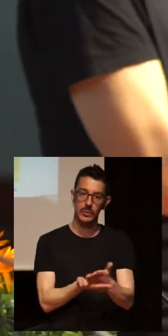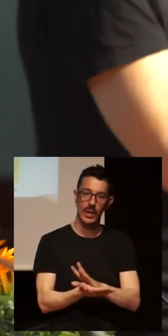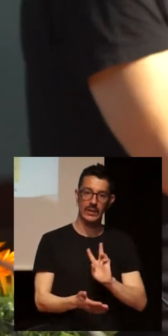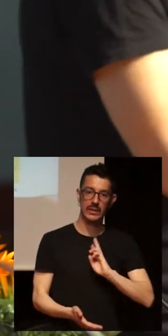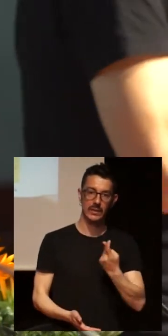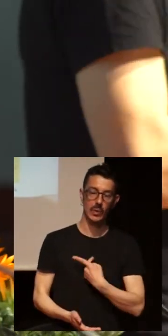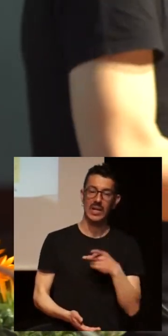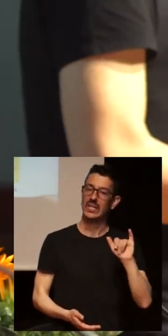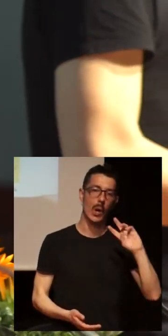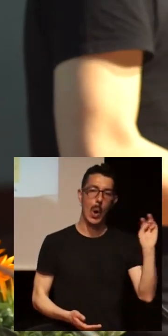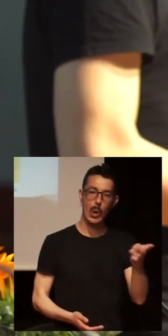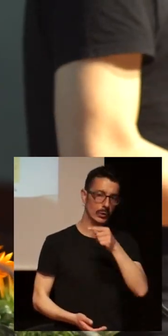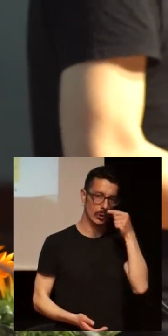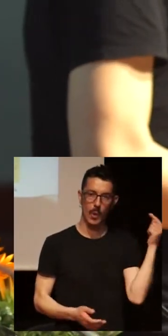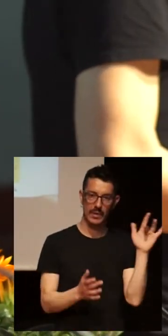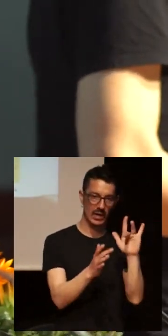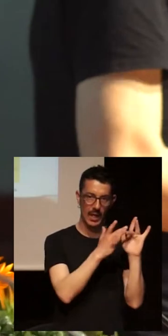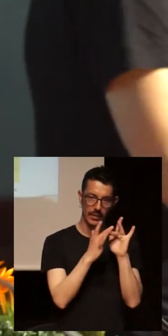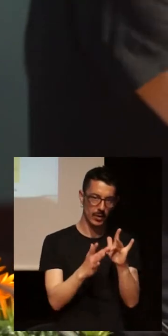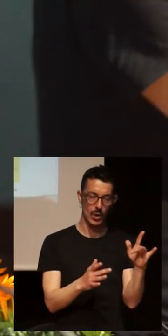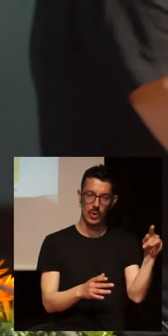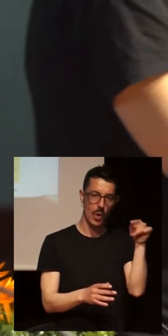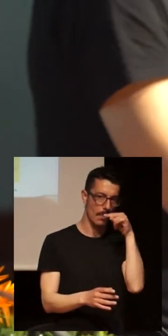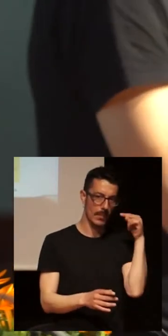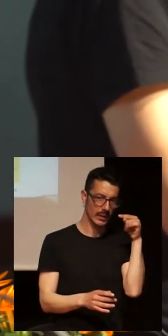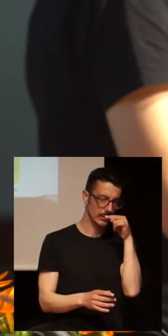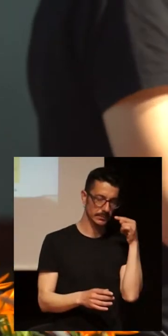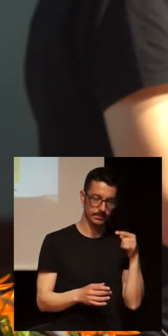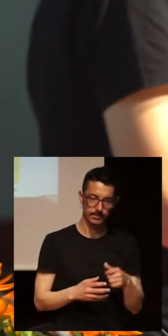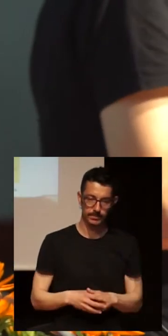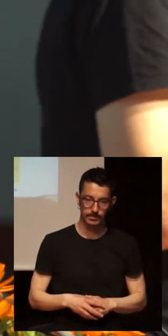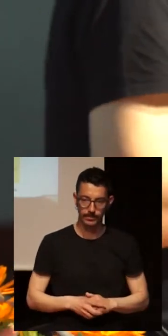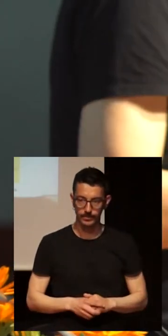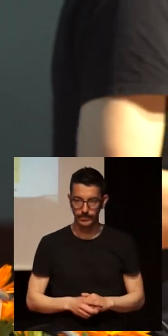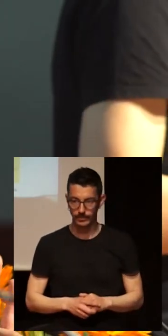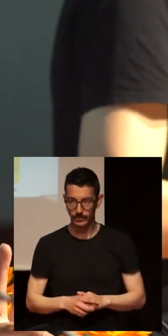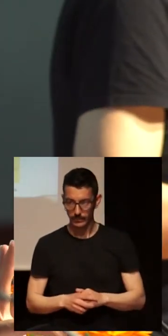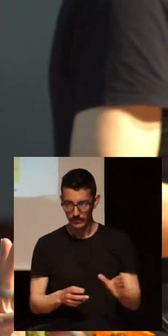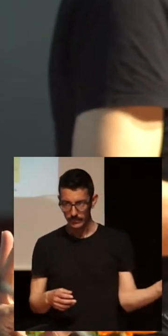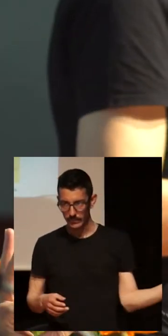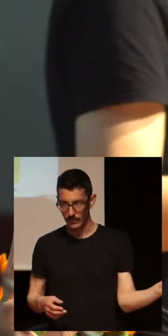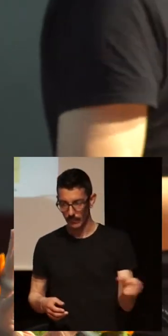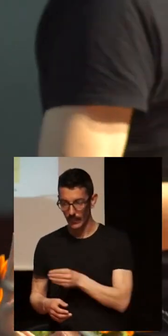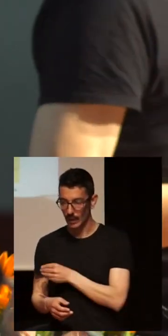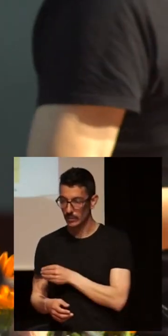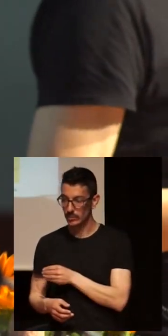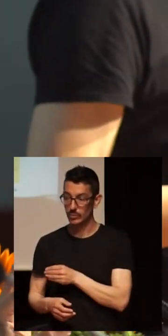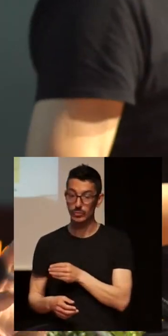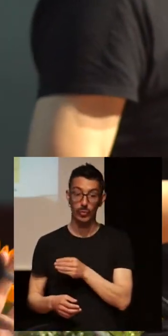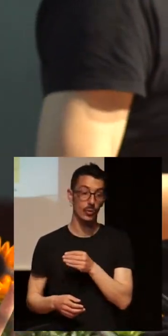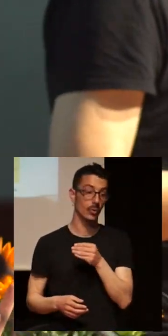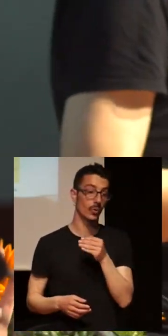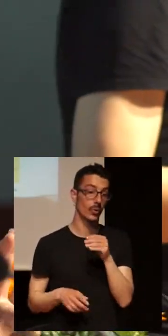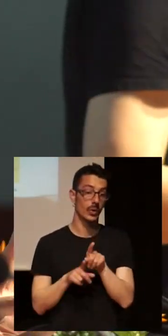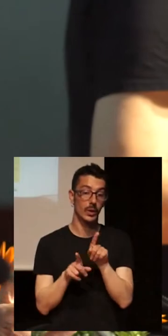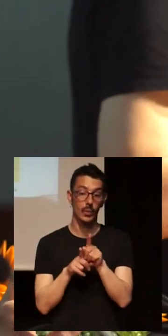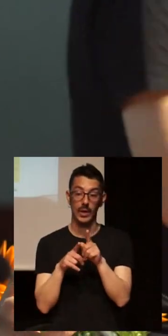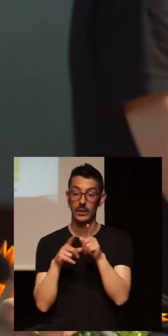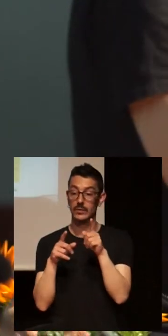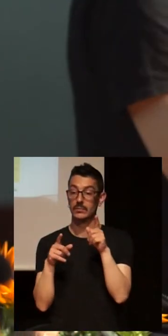mantienen relaciones sexuales con hombres. Y todo esto no es baladín, todo esto es visibilizar